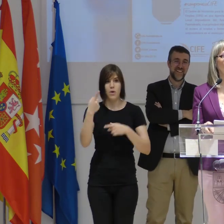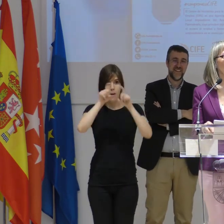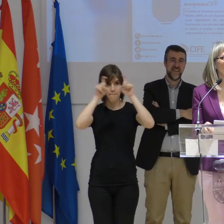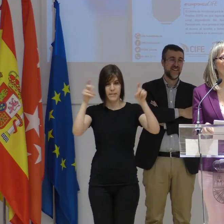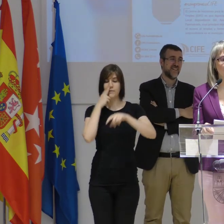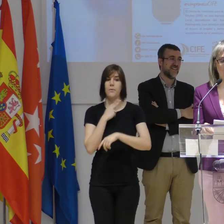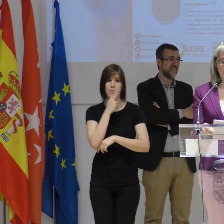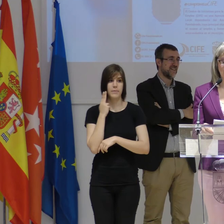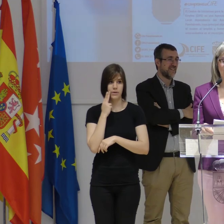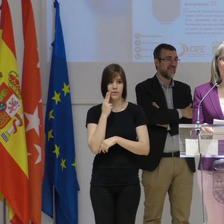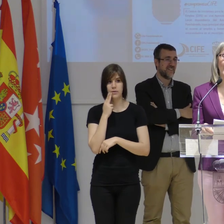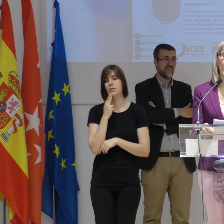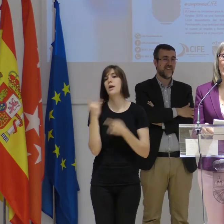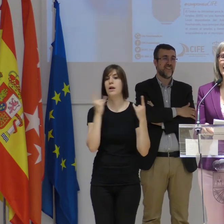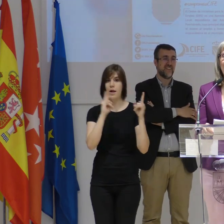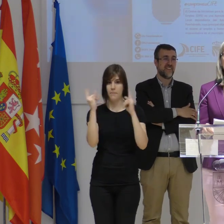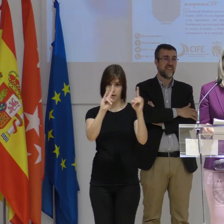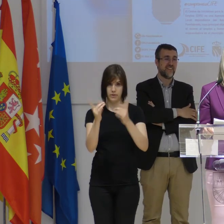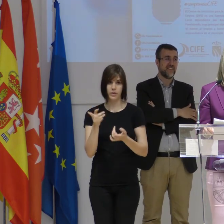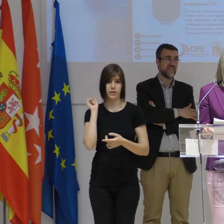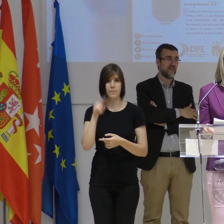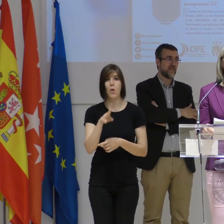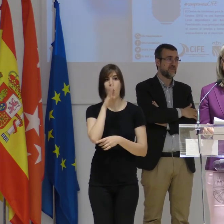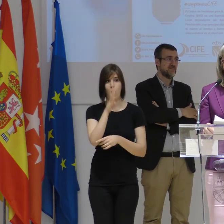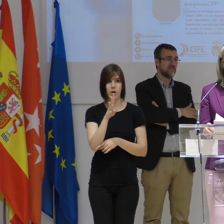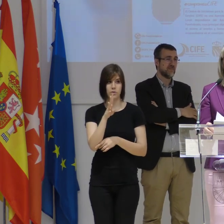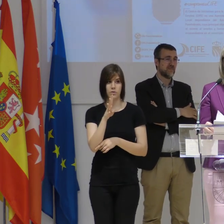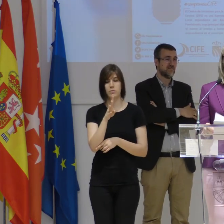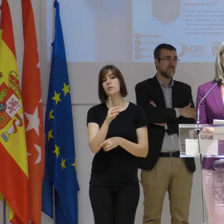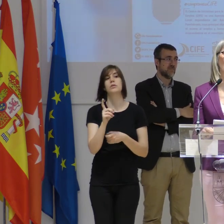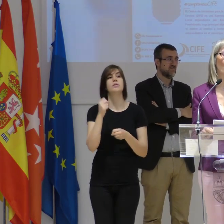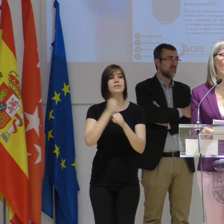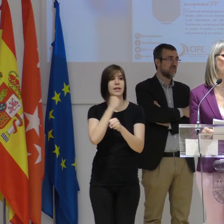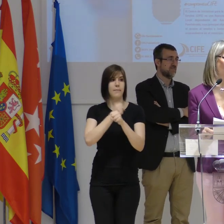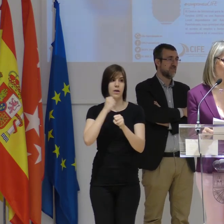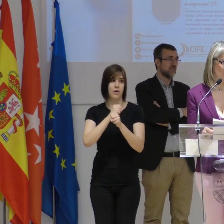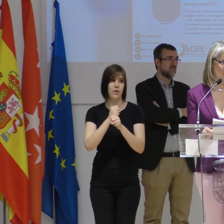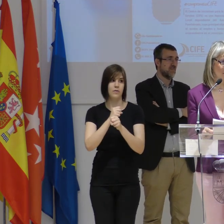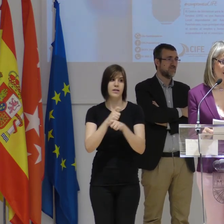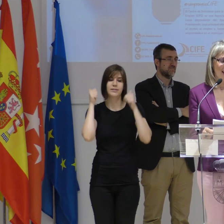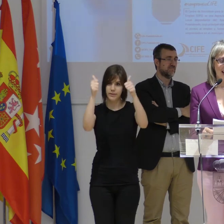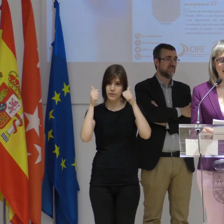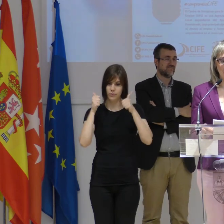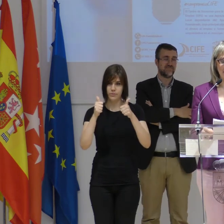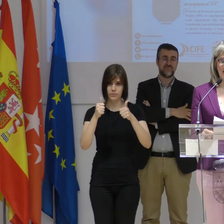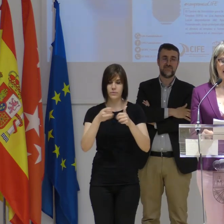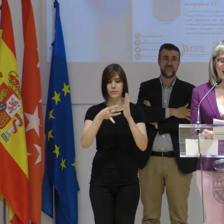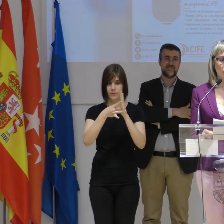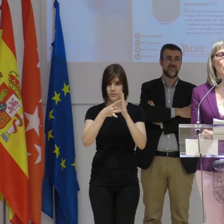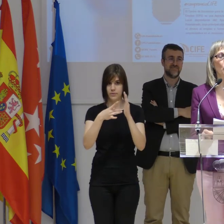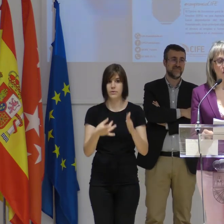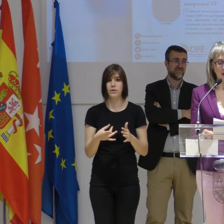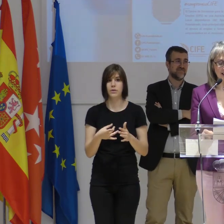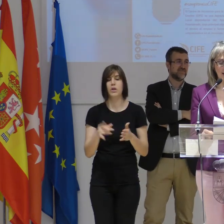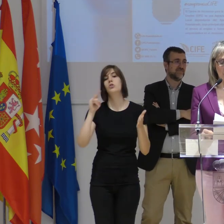comprometida con el medio ambiente y generadora de cuatro puestos de trabajo de alta cualificación. Esta empresa es